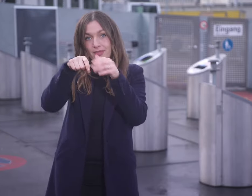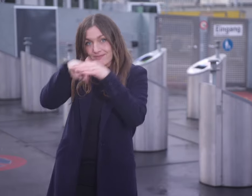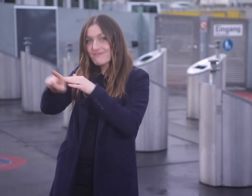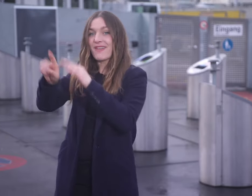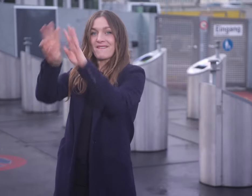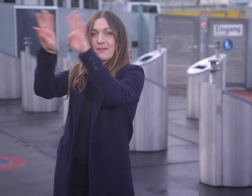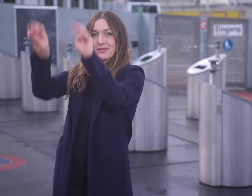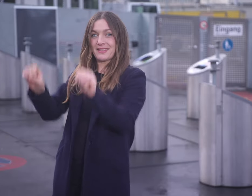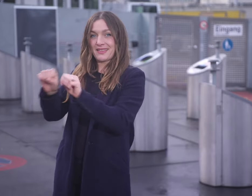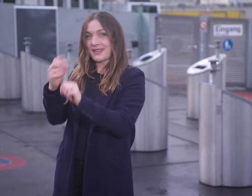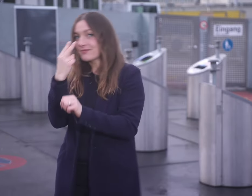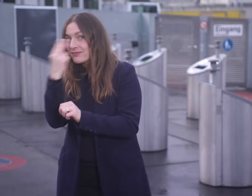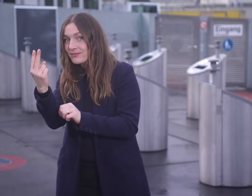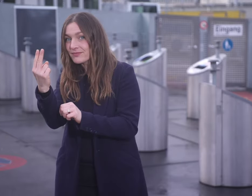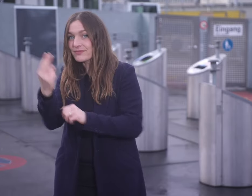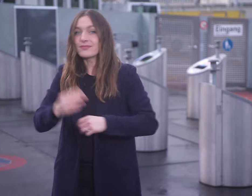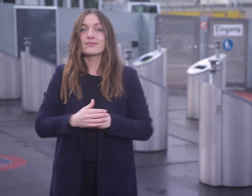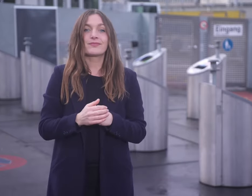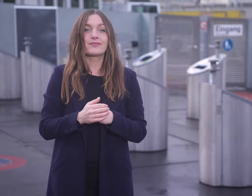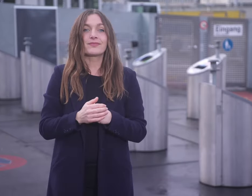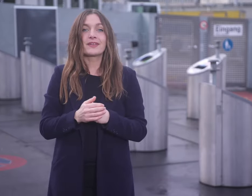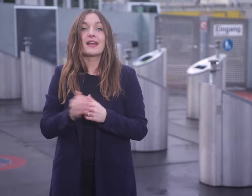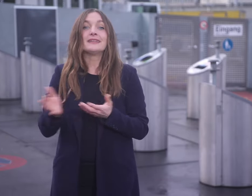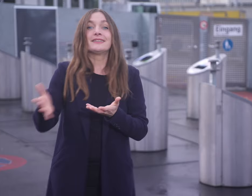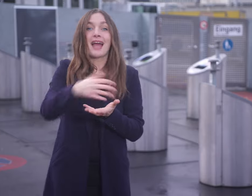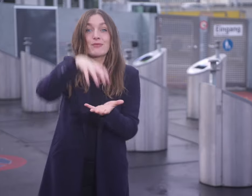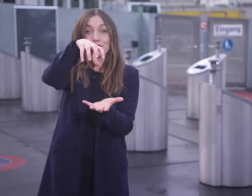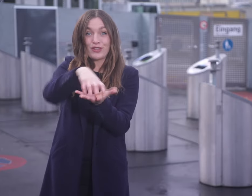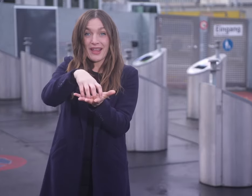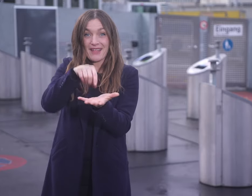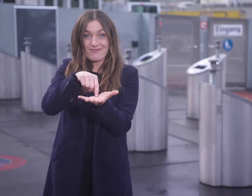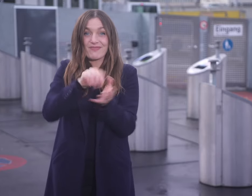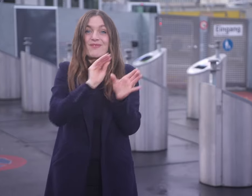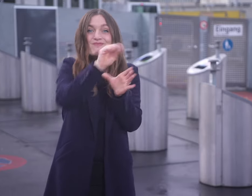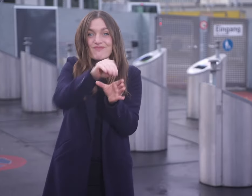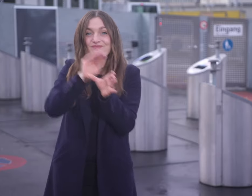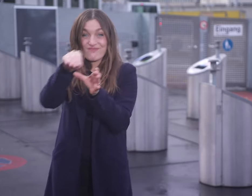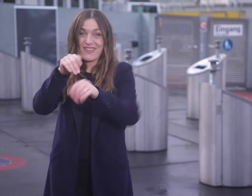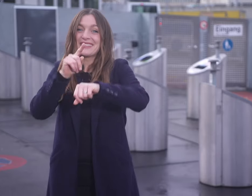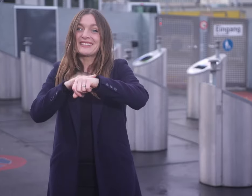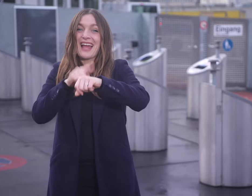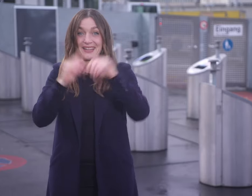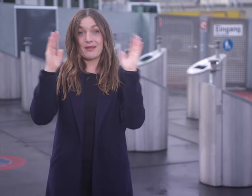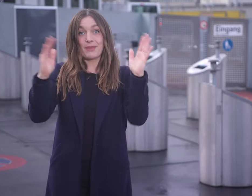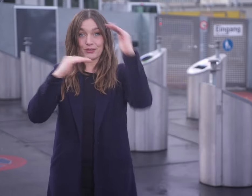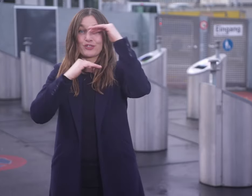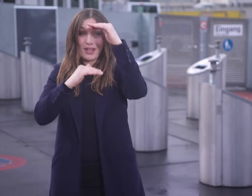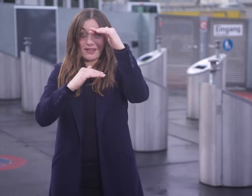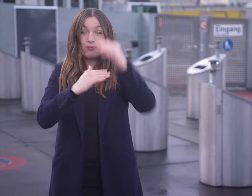Die Benutzung der Sammelstellen ist nur von Montag bis Samstag zwischen 7 und 20 Uhr gestattet. An